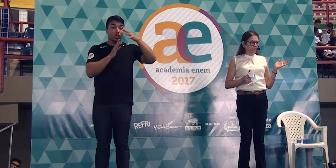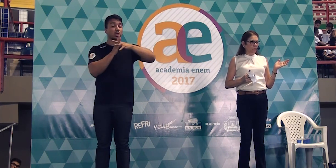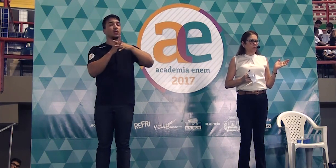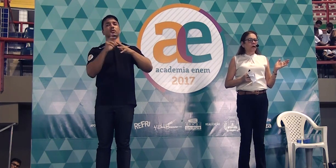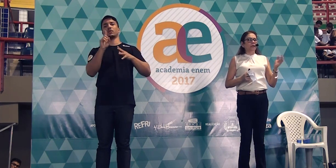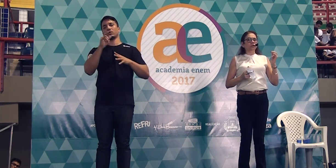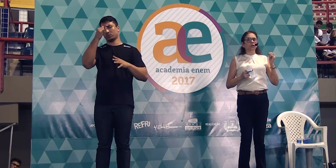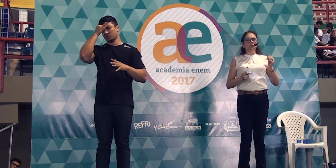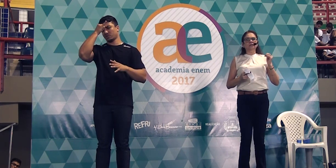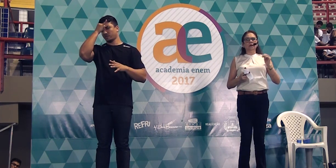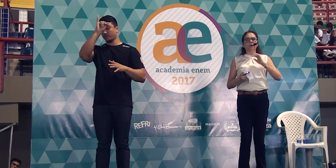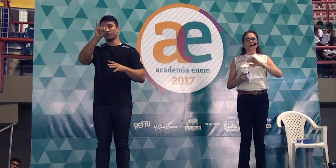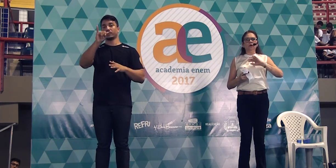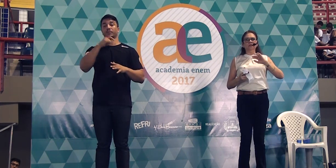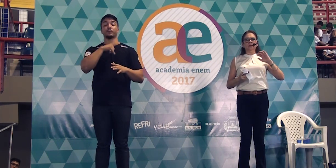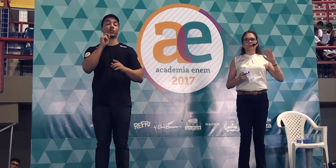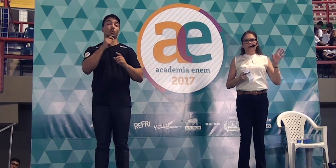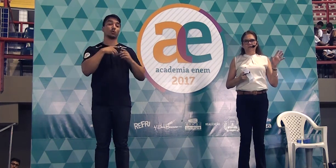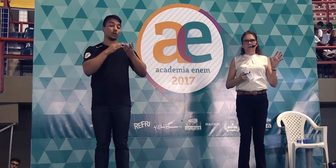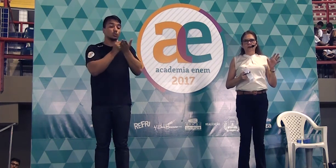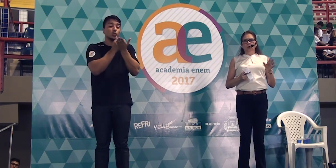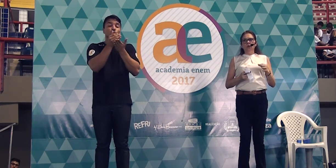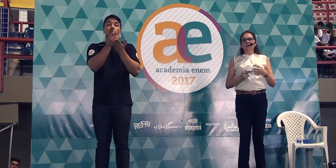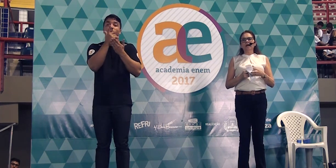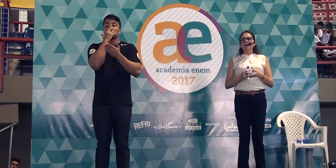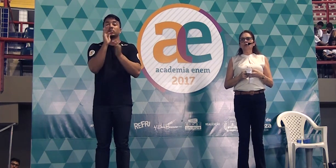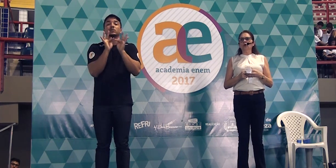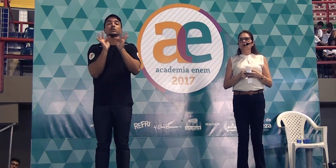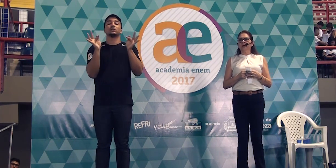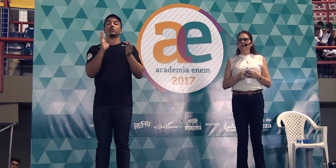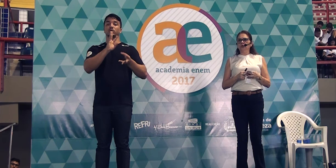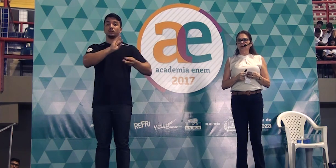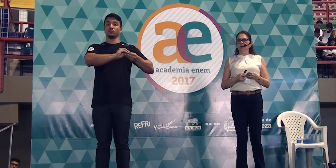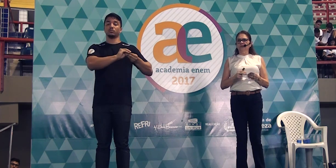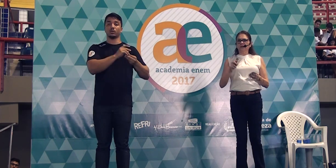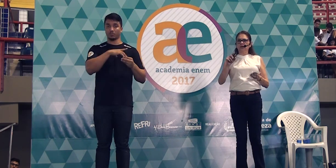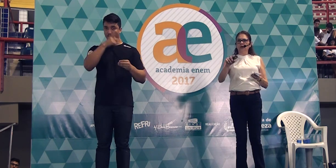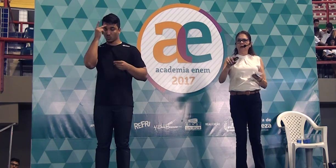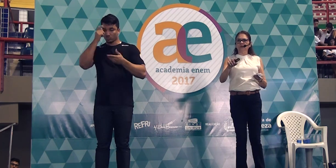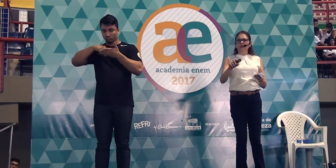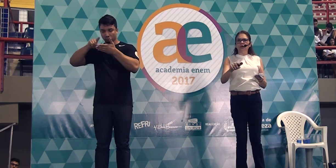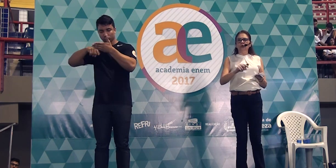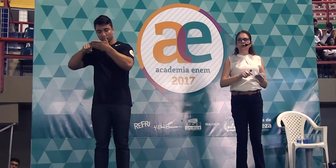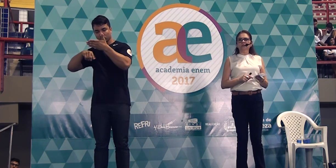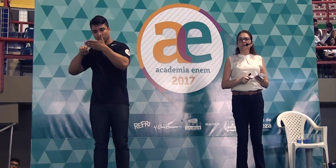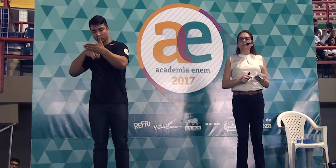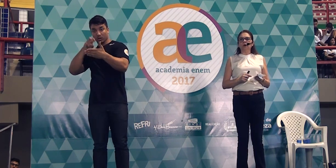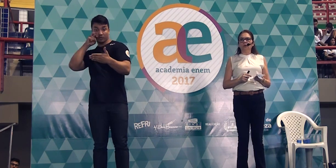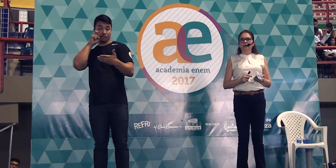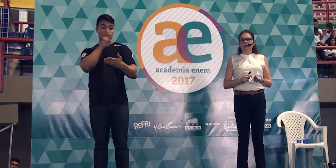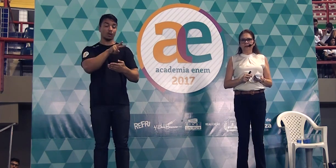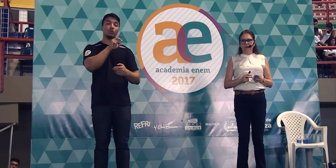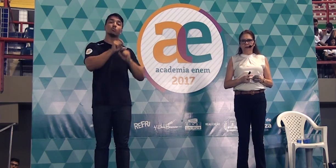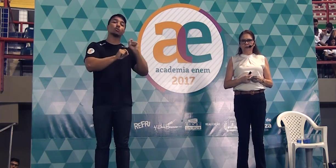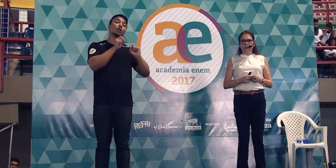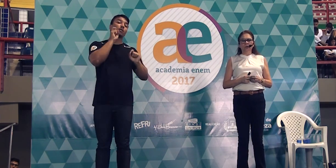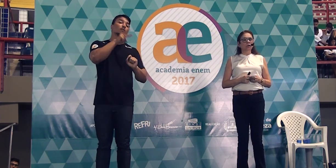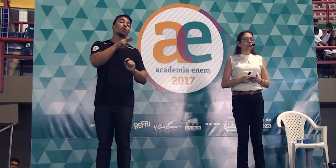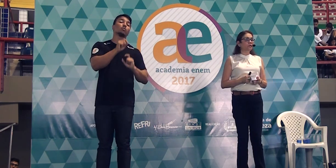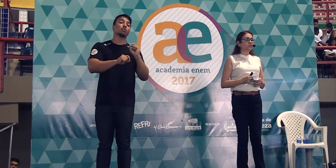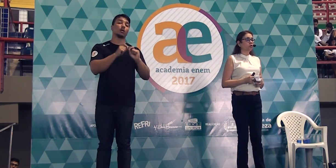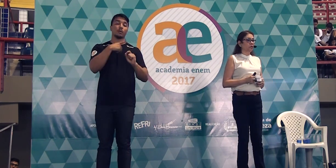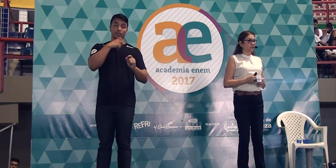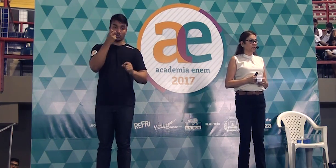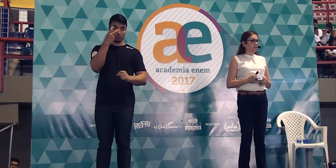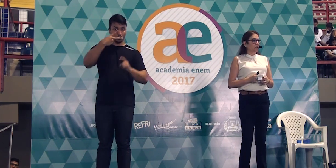passem. A introdução é uma coisa breve. O que é que o corretor vai jogar os olhões e procurar ali dentro?